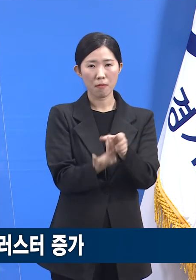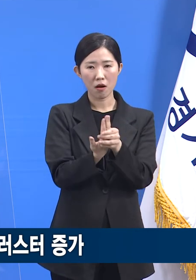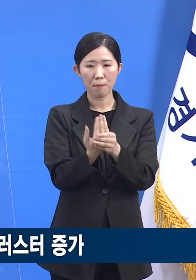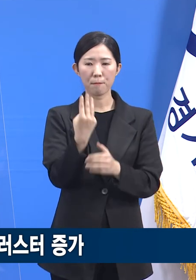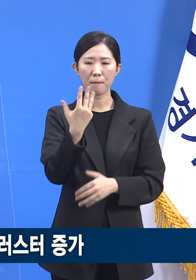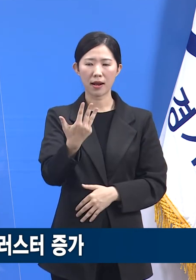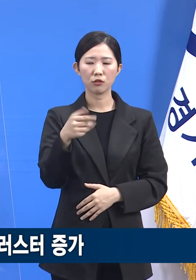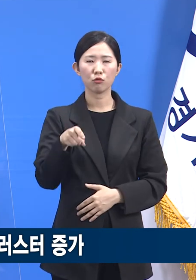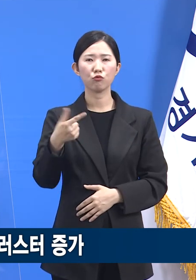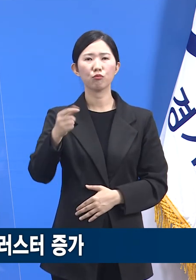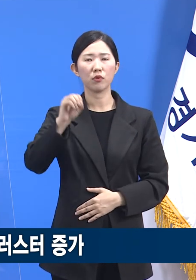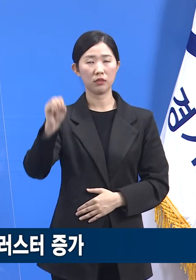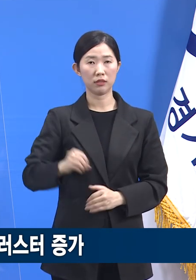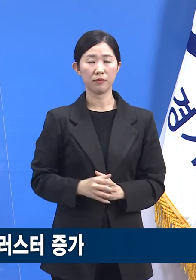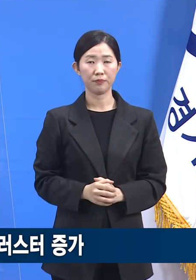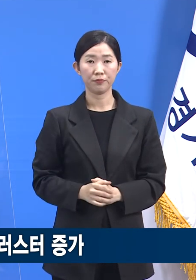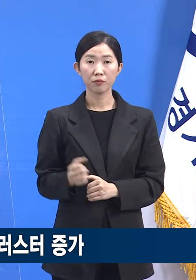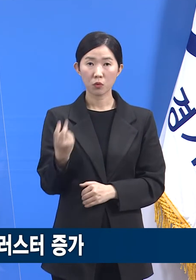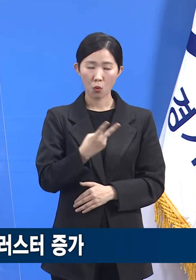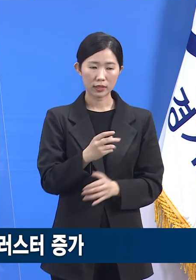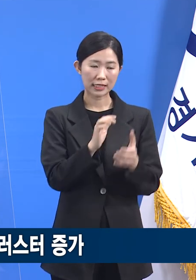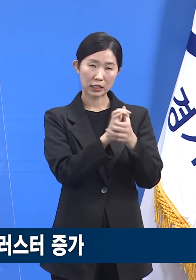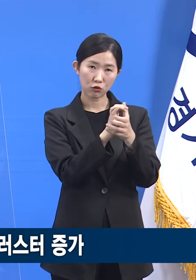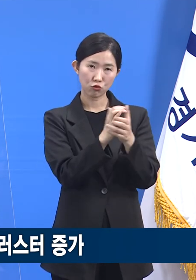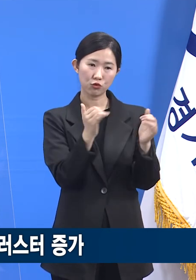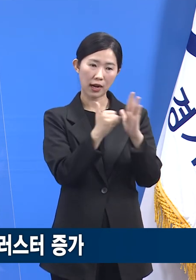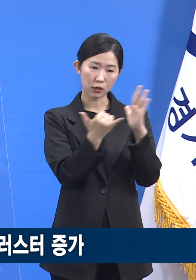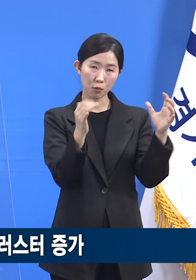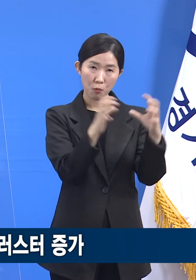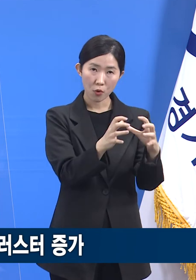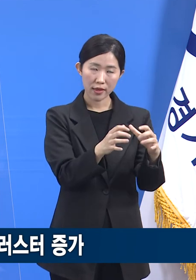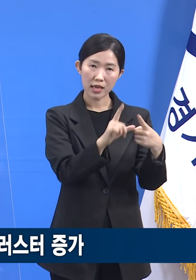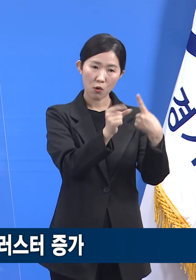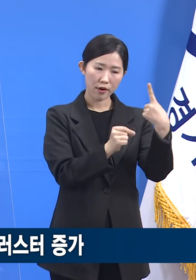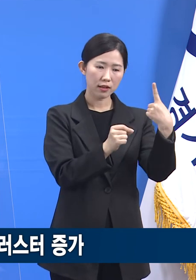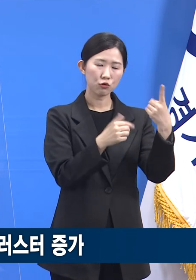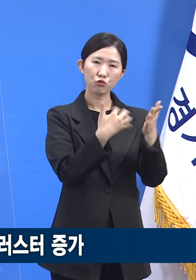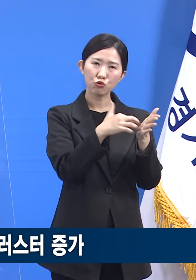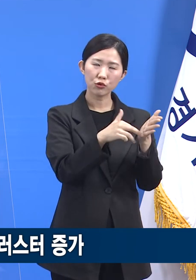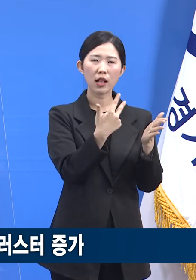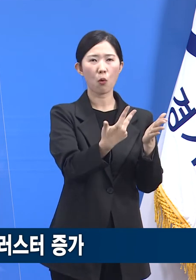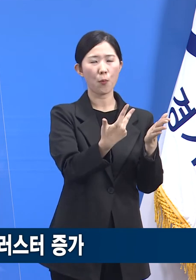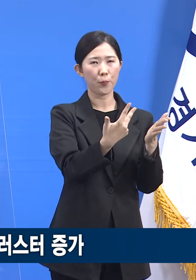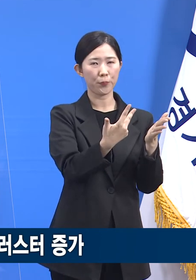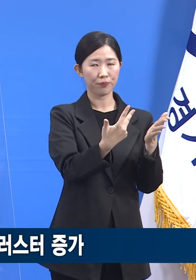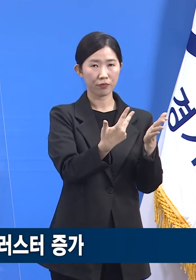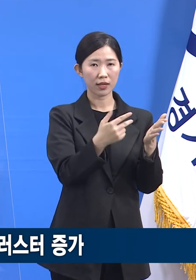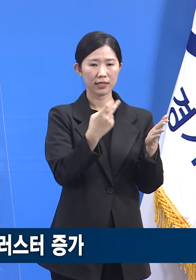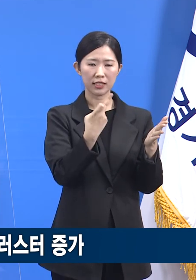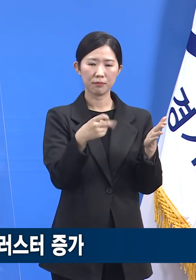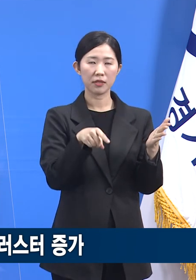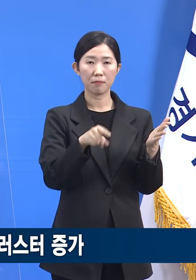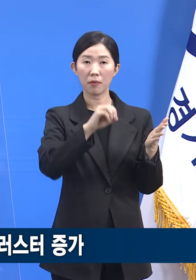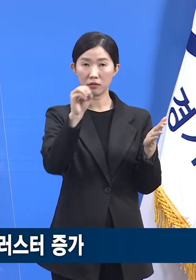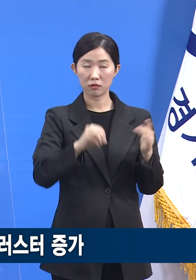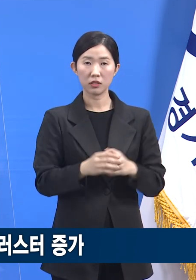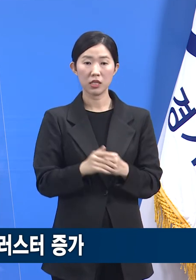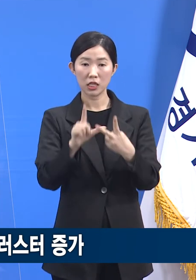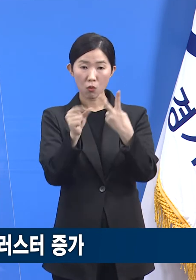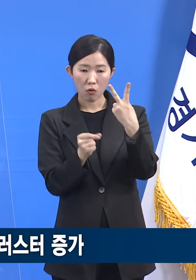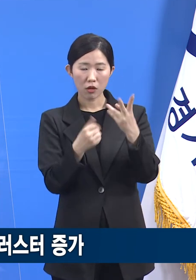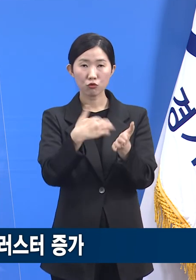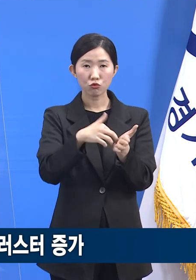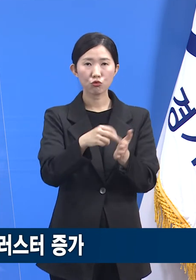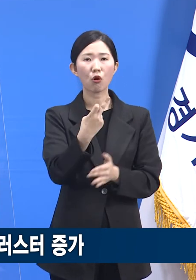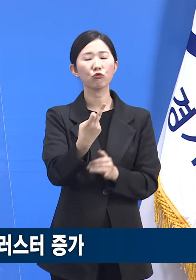지인이나 가족 모임 관련 클러스터도 1월에는 7건 11.5%, 2월은 12건